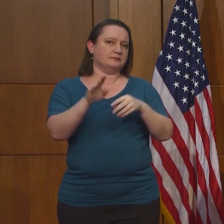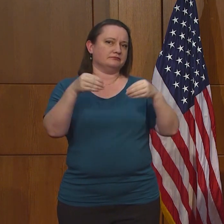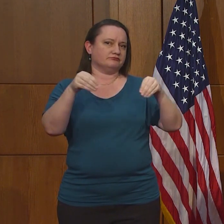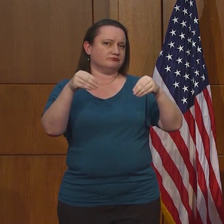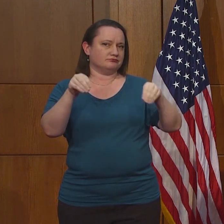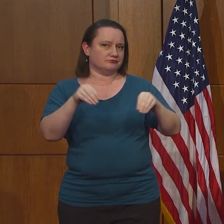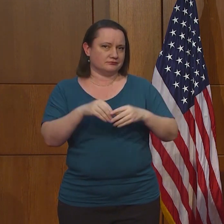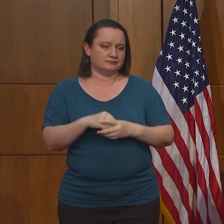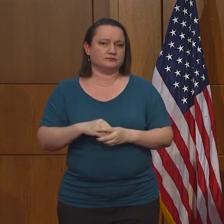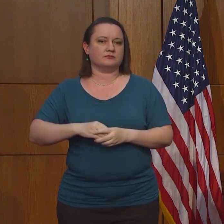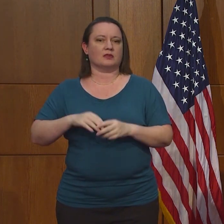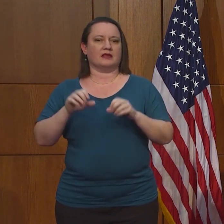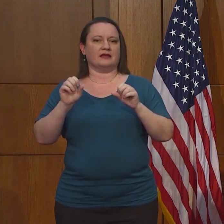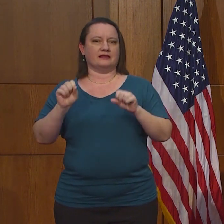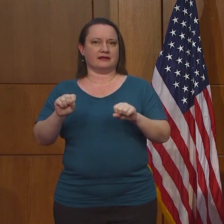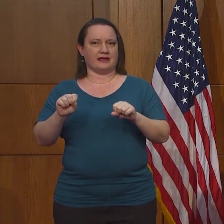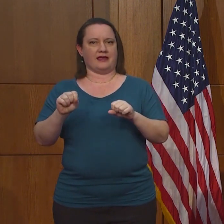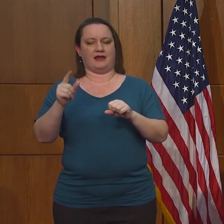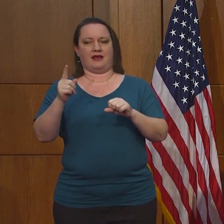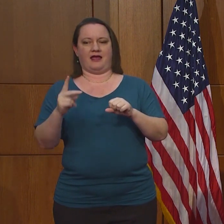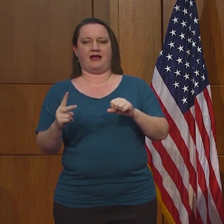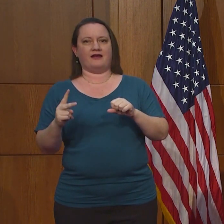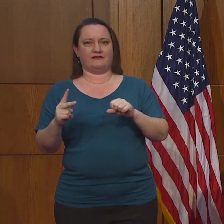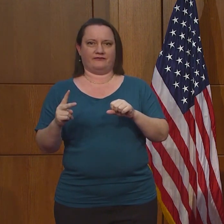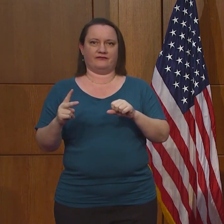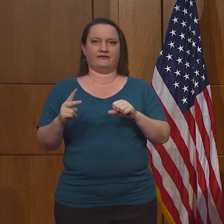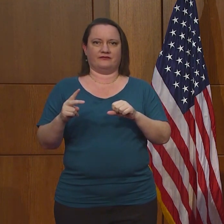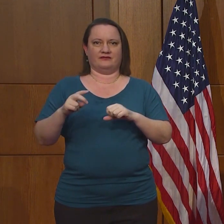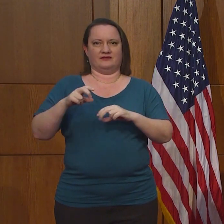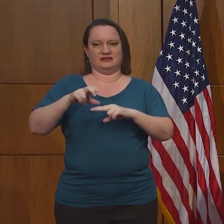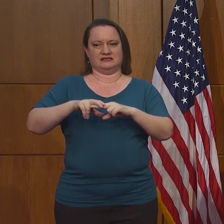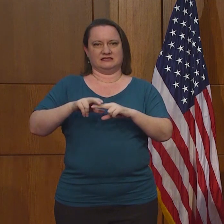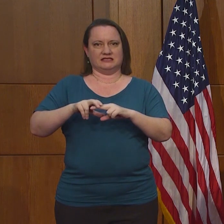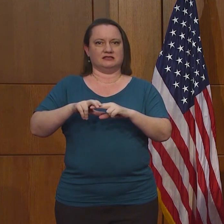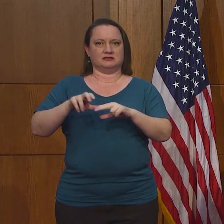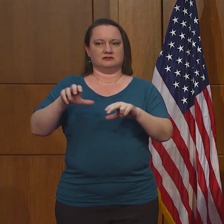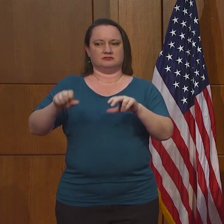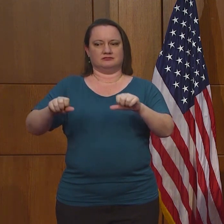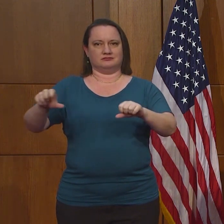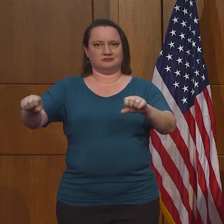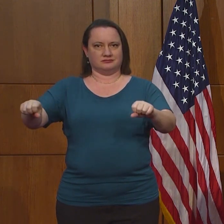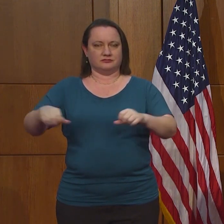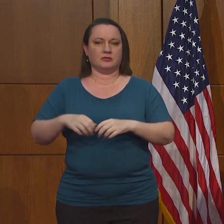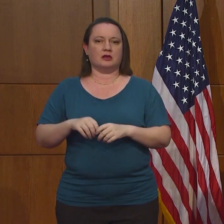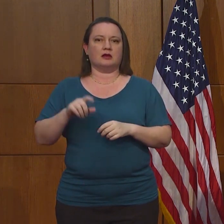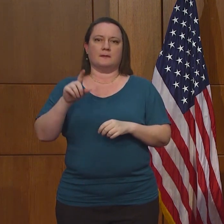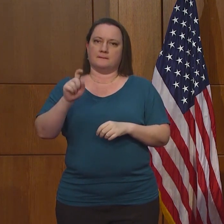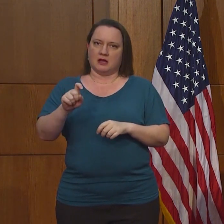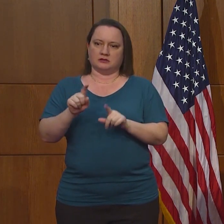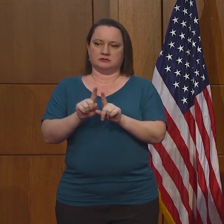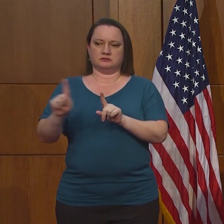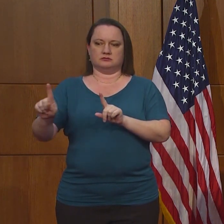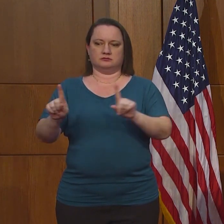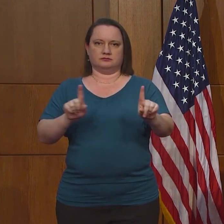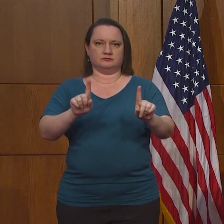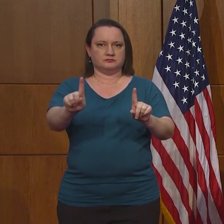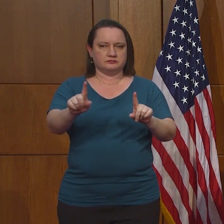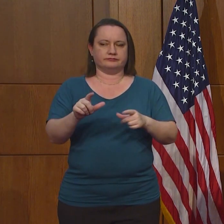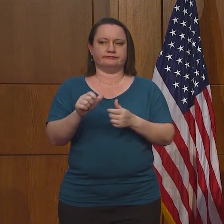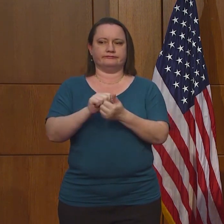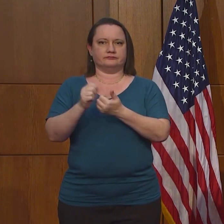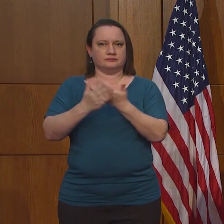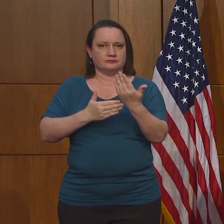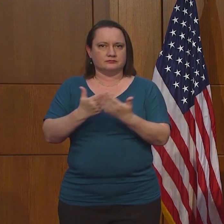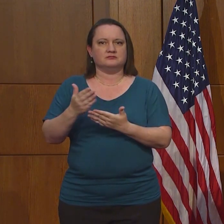Hicimos igual que hicimos con las tiendas, que pueden hacer sus servicios con una capacidad del 50%. Tienen que